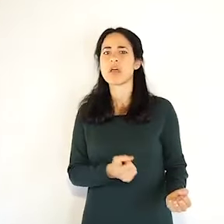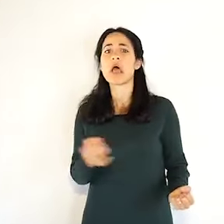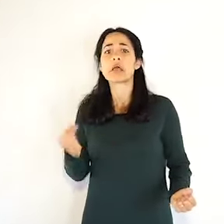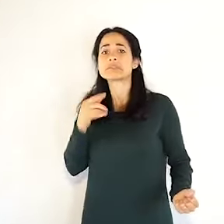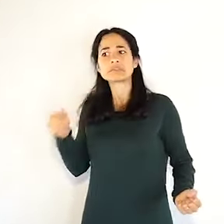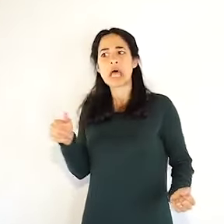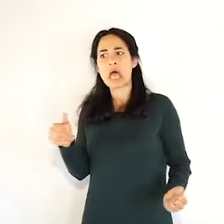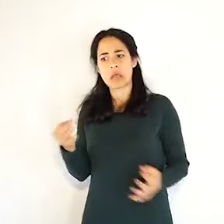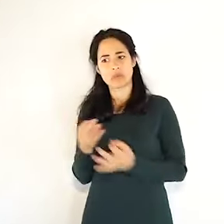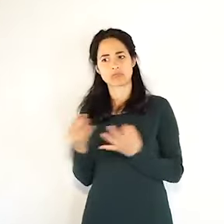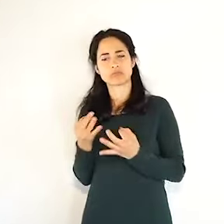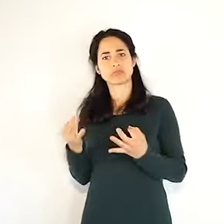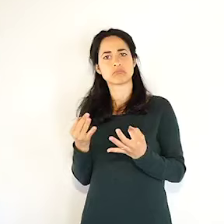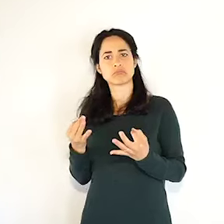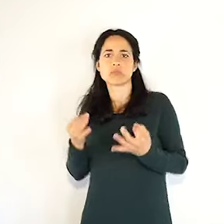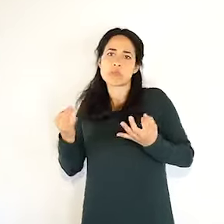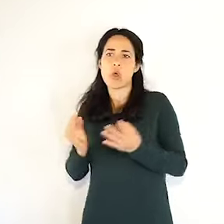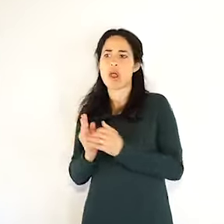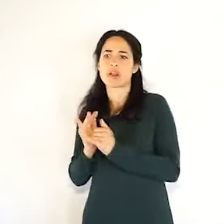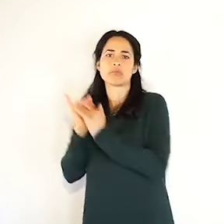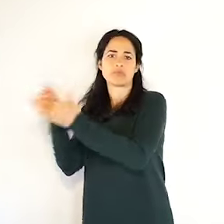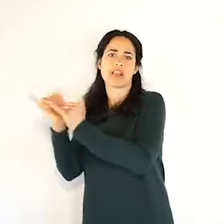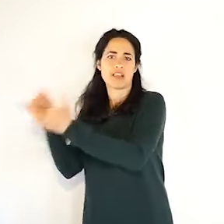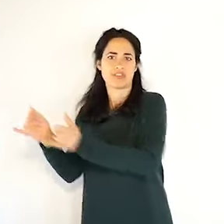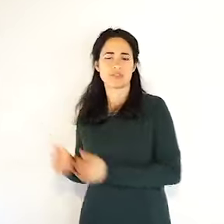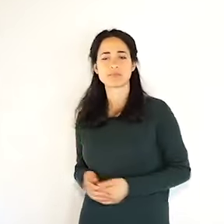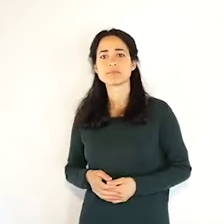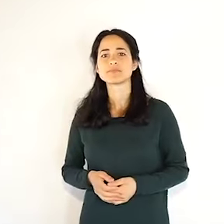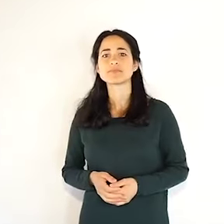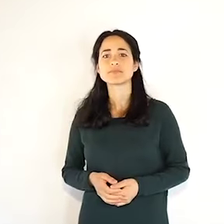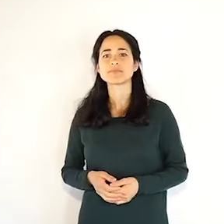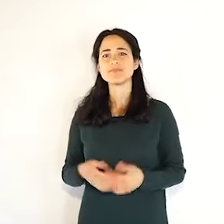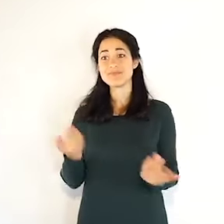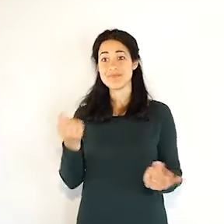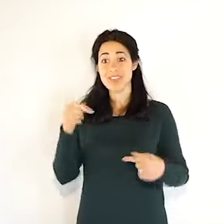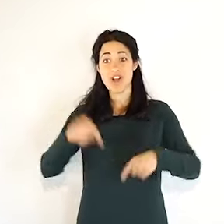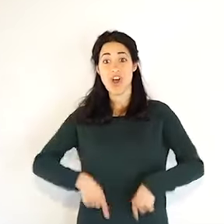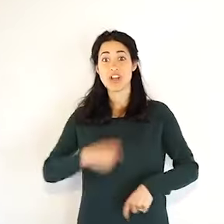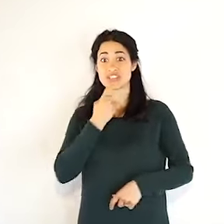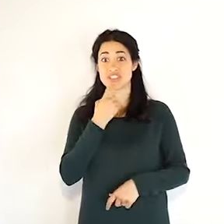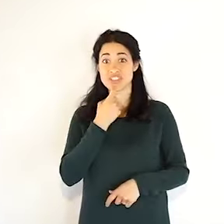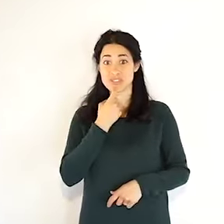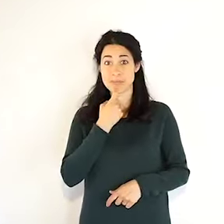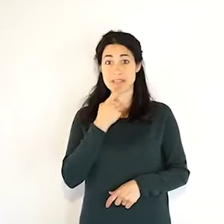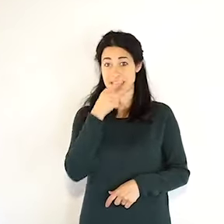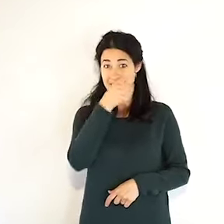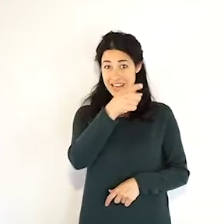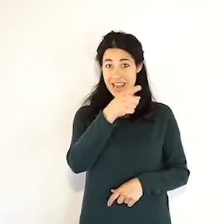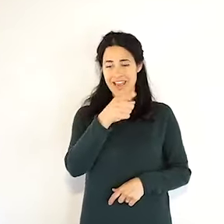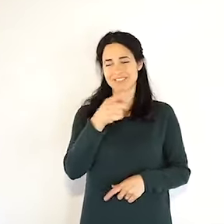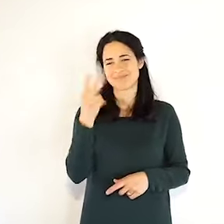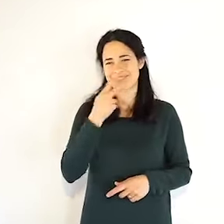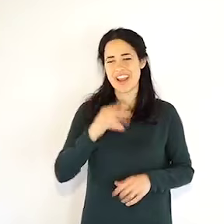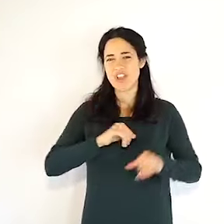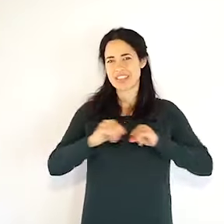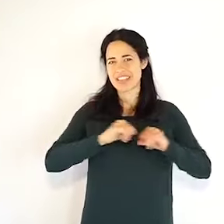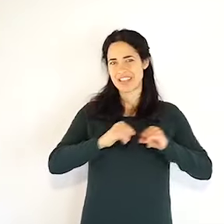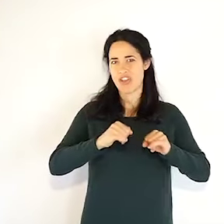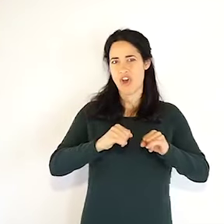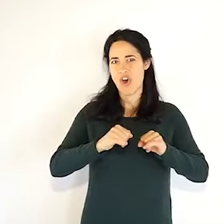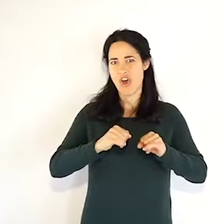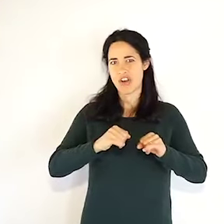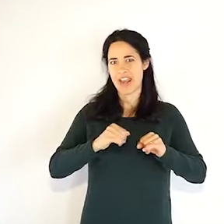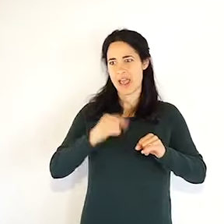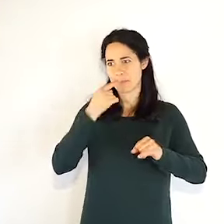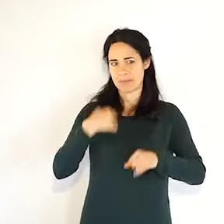immaginate che abbiamo passato giornate in cui a Reggio Emilia si ricoveravano oltre 100 pazienti al giorno,